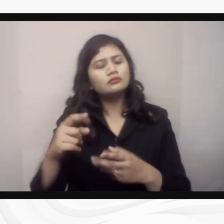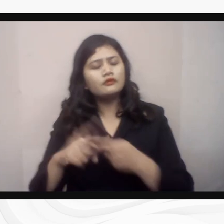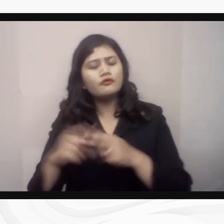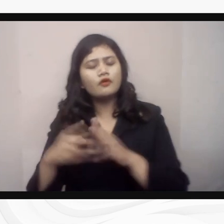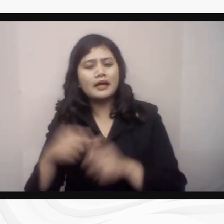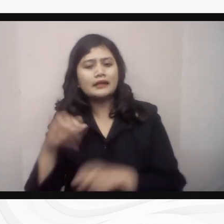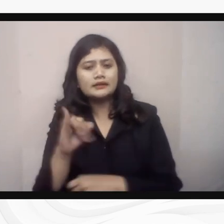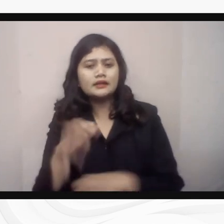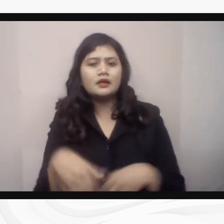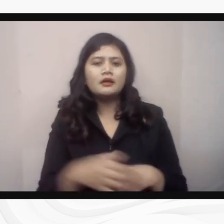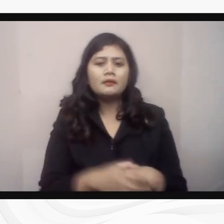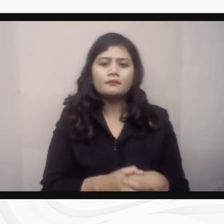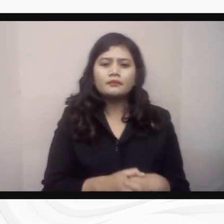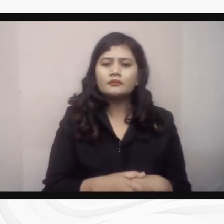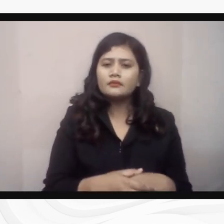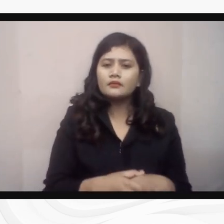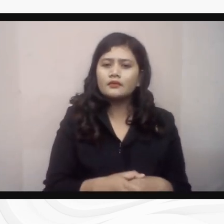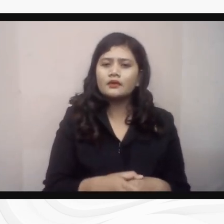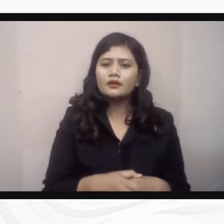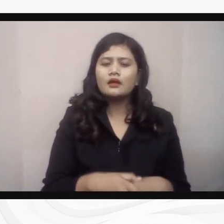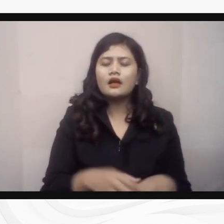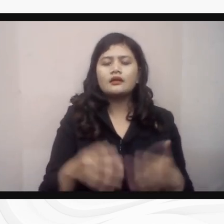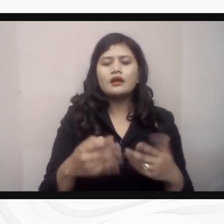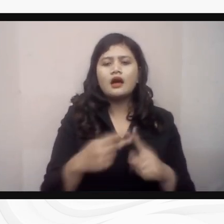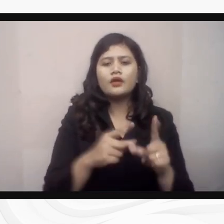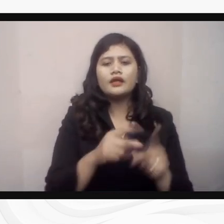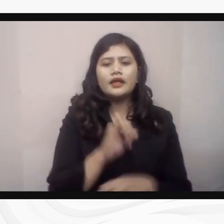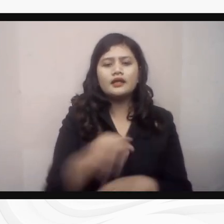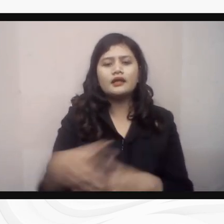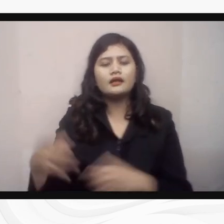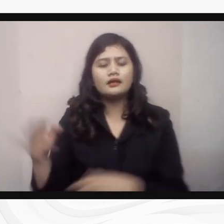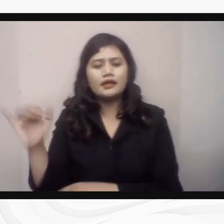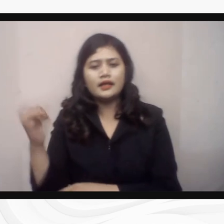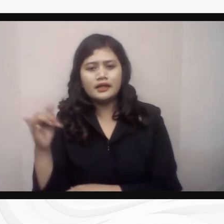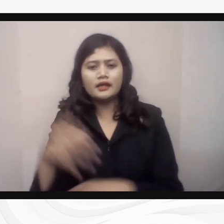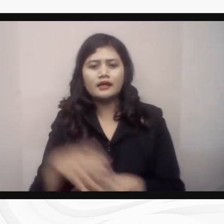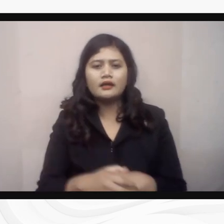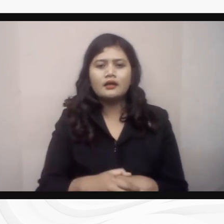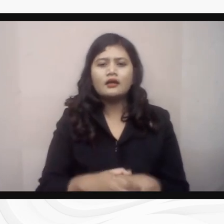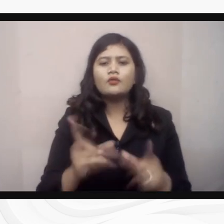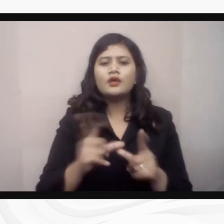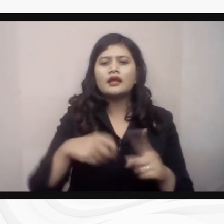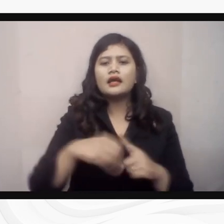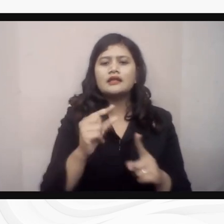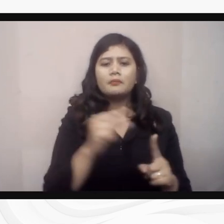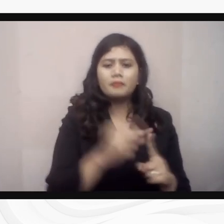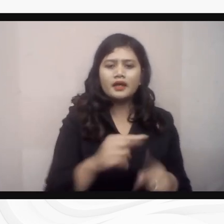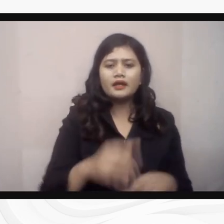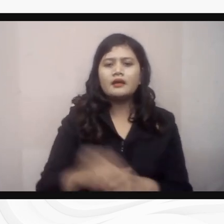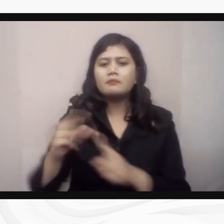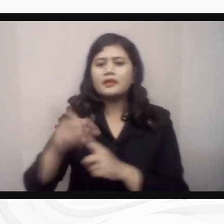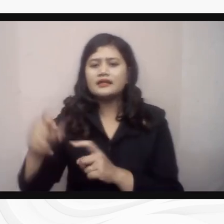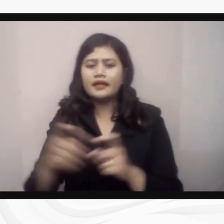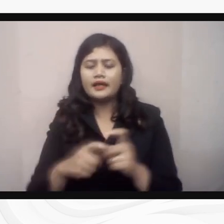Pendukung atau Peserta Webinar, di sini ada HWDI, DIE, Pertuni DIE, WKCP, Sabda, PJS,